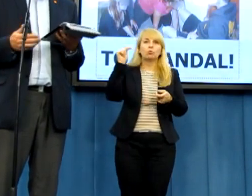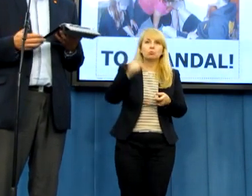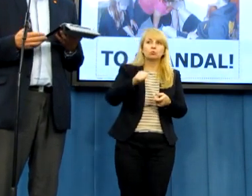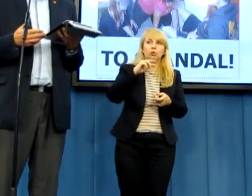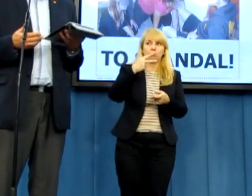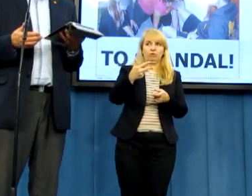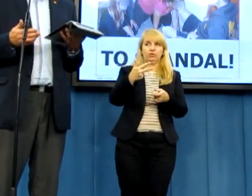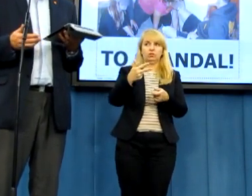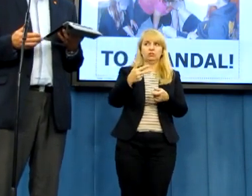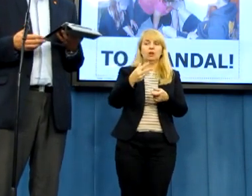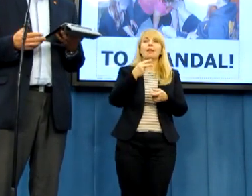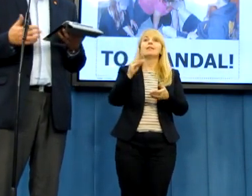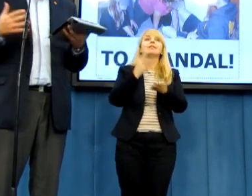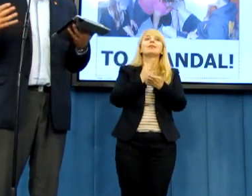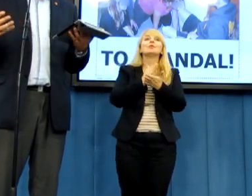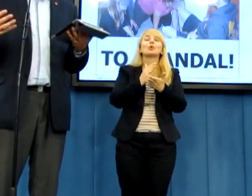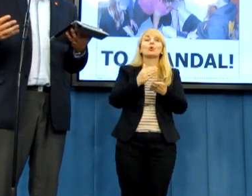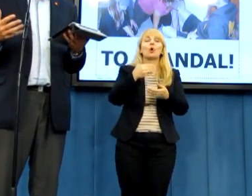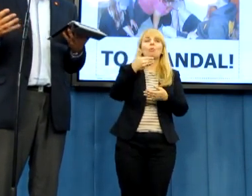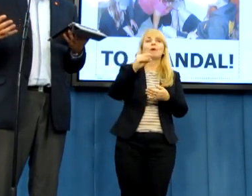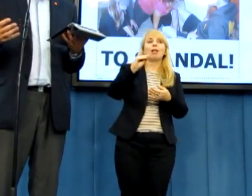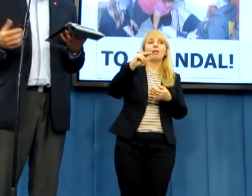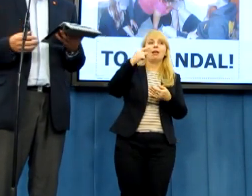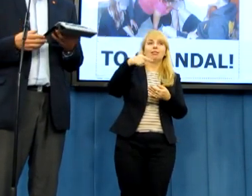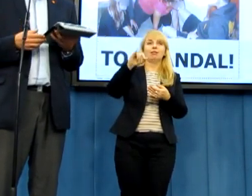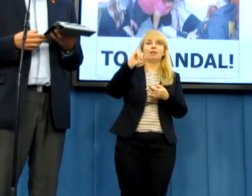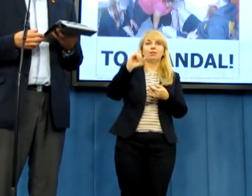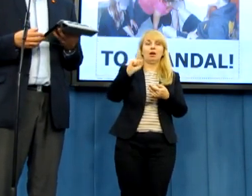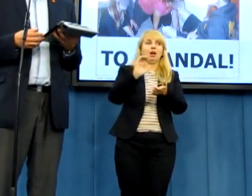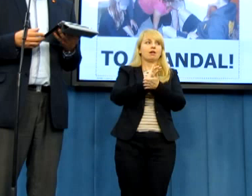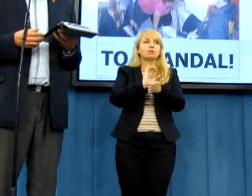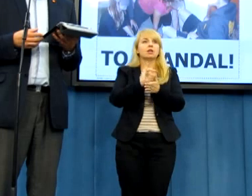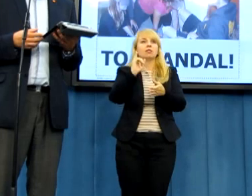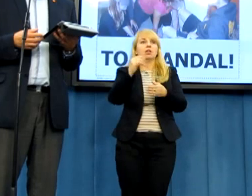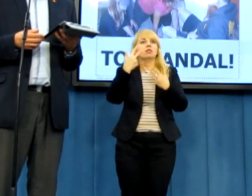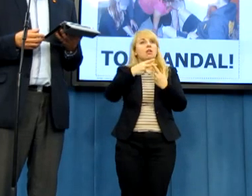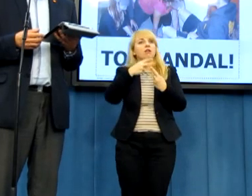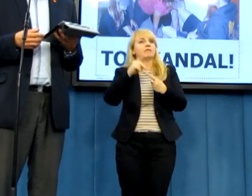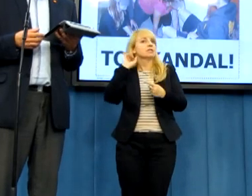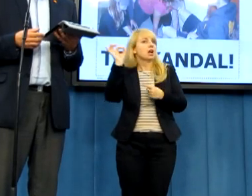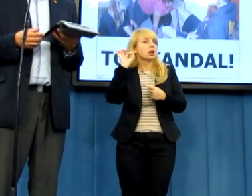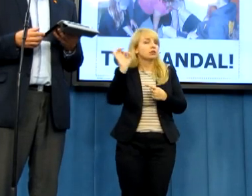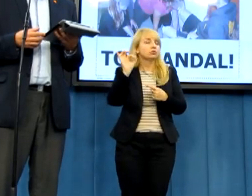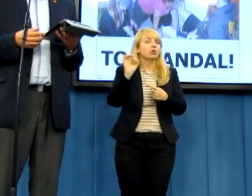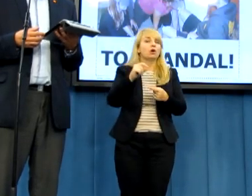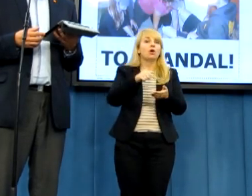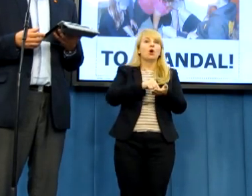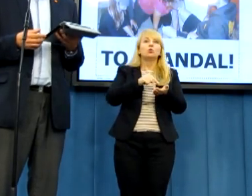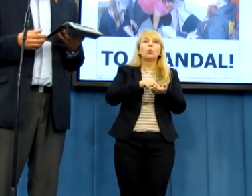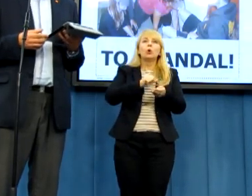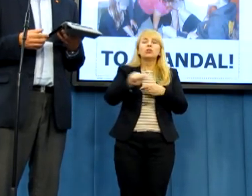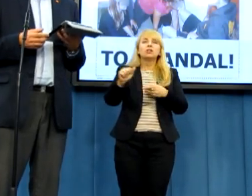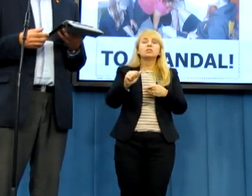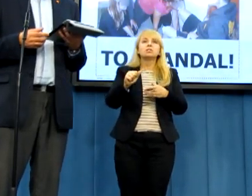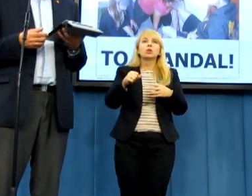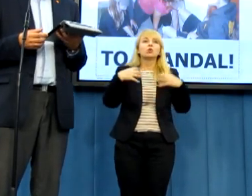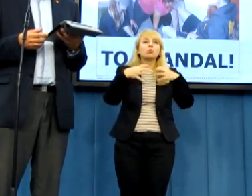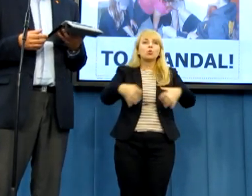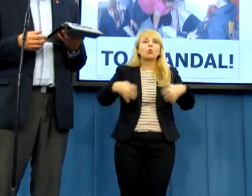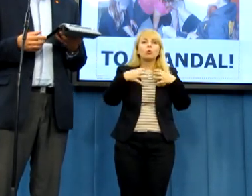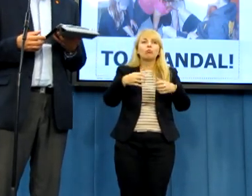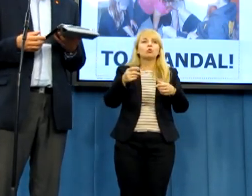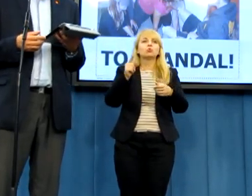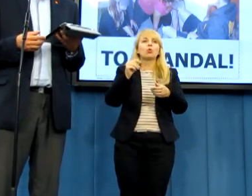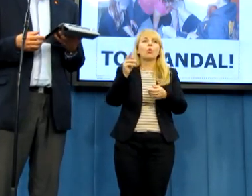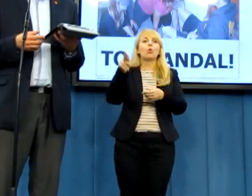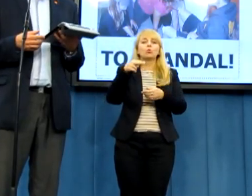zdaniem za mało. Takie rzeczy należy potępiać, bo to jest właśnie klimat, który sprzyja różnego rodzaju wynaturzeniom i sprzyja potem różnego